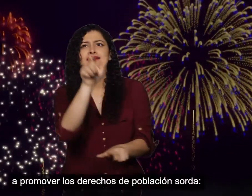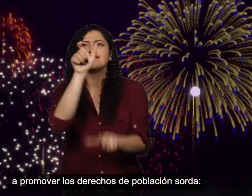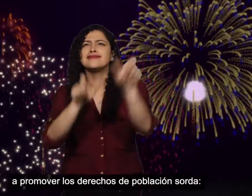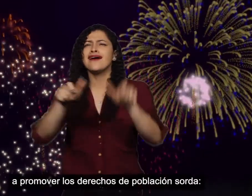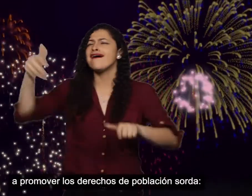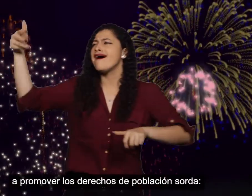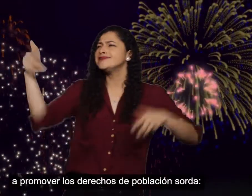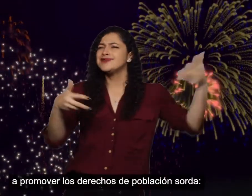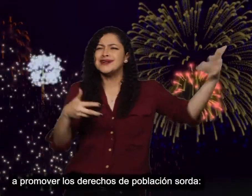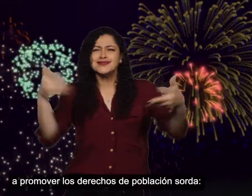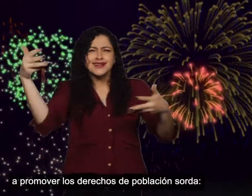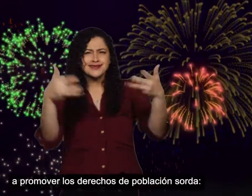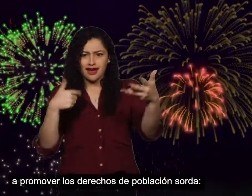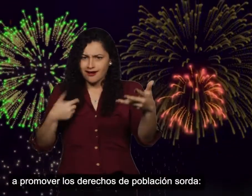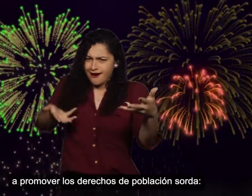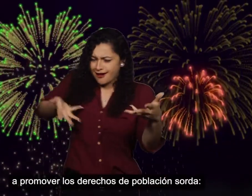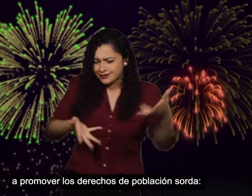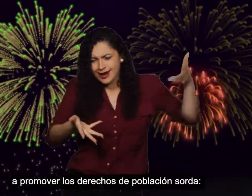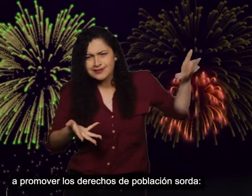promover los derechos de la población sorda.